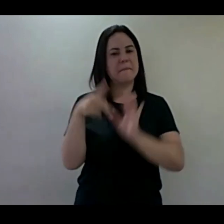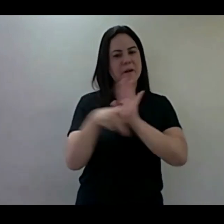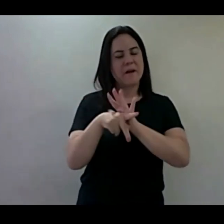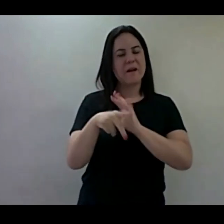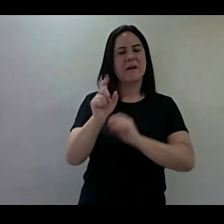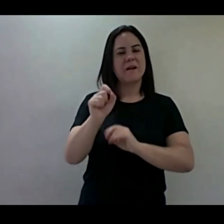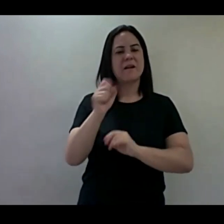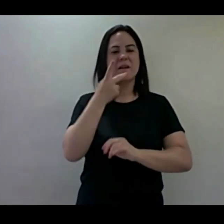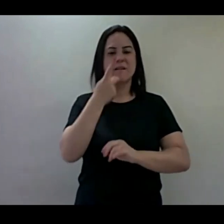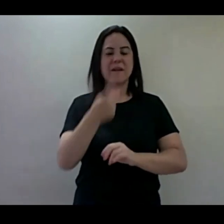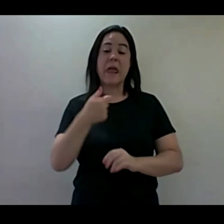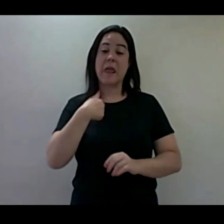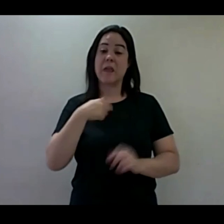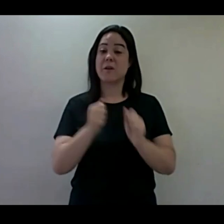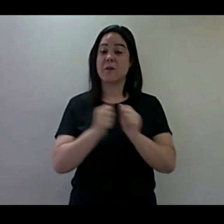Daniela esperamos por você.